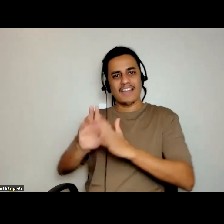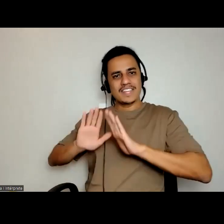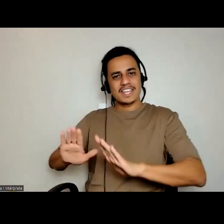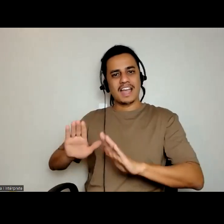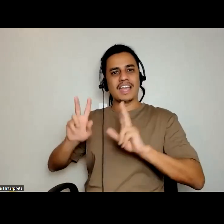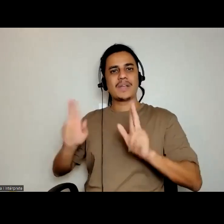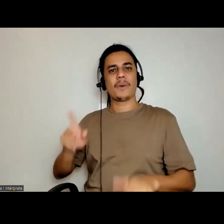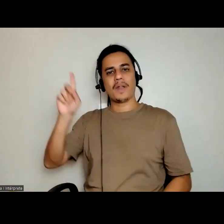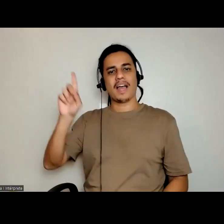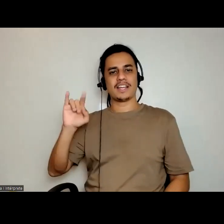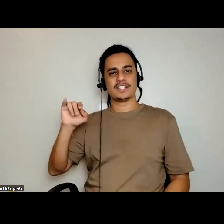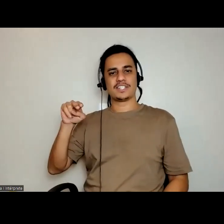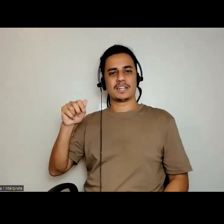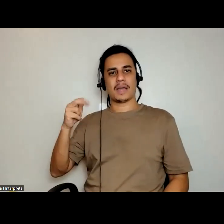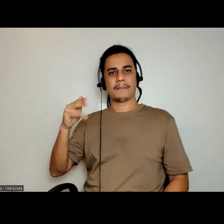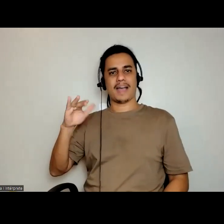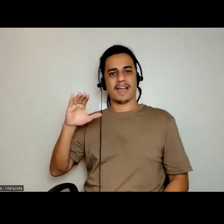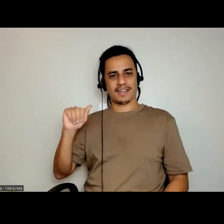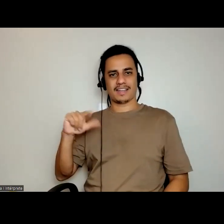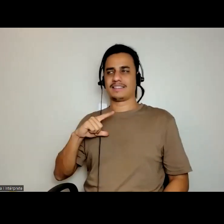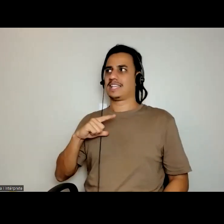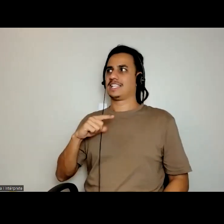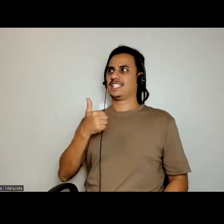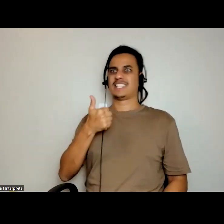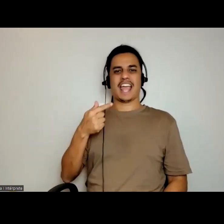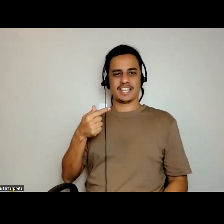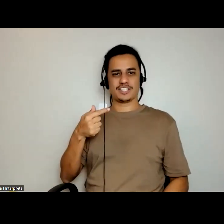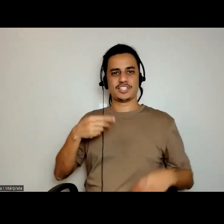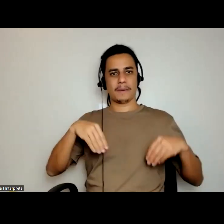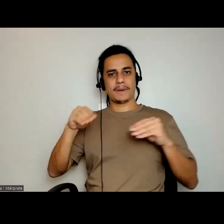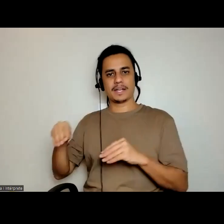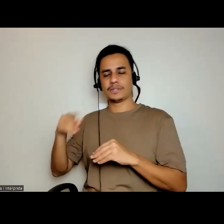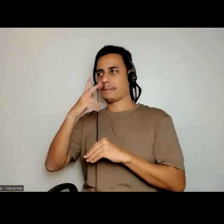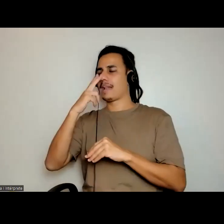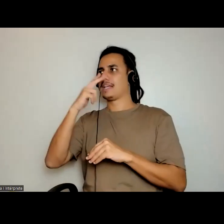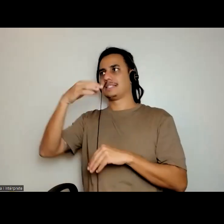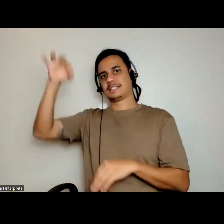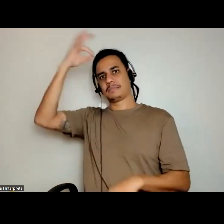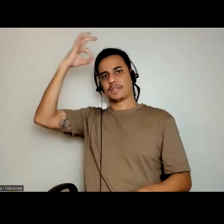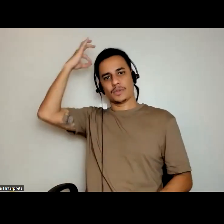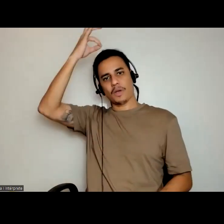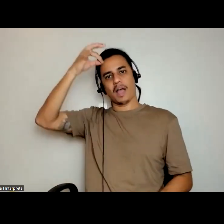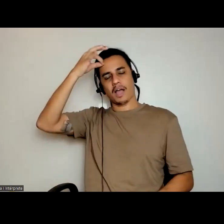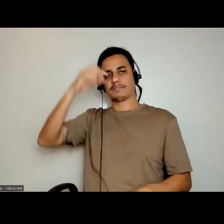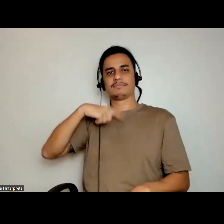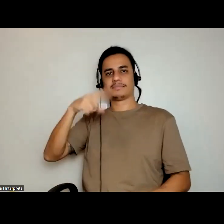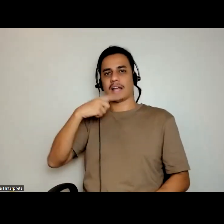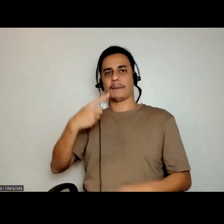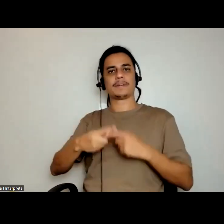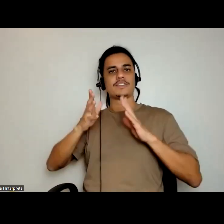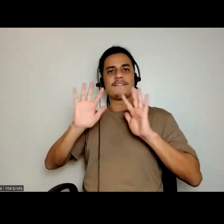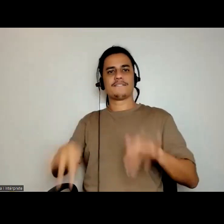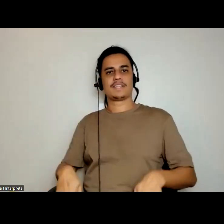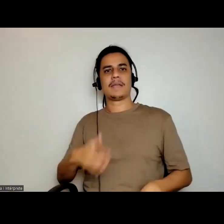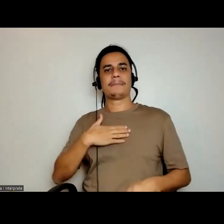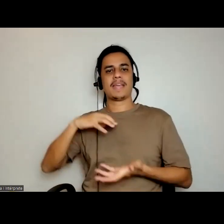Dinamarca manteve, são sete mantos, para mim é uma violação espiritual, ele já cumpriu a missão dele, a minha oca, a minha oca